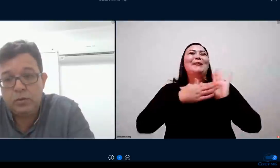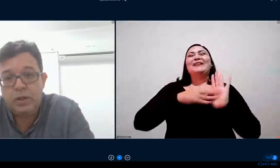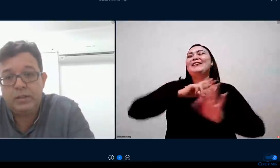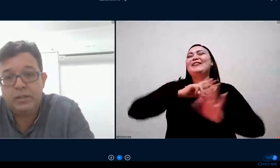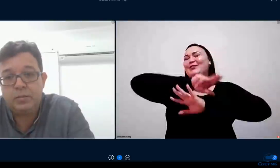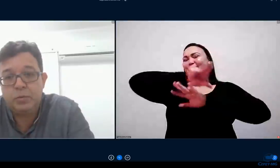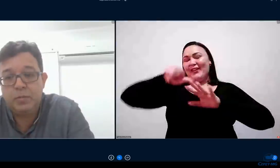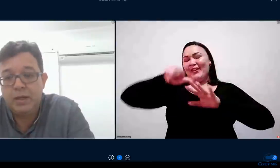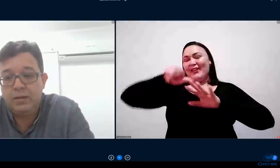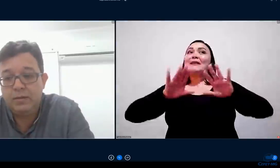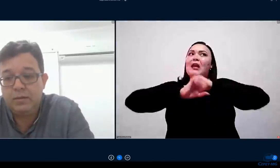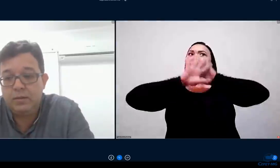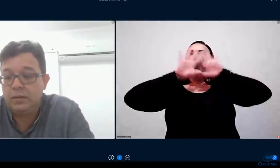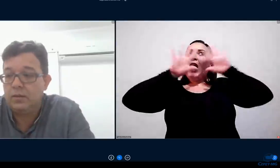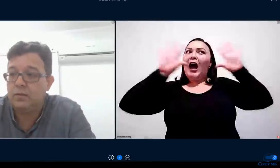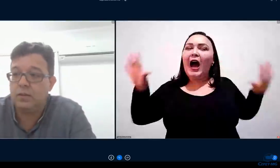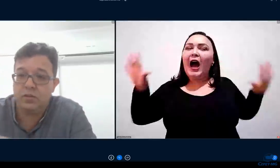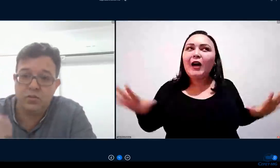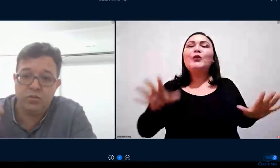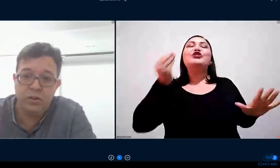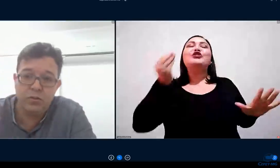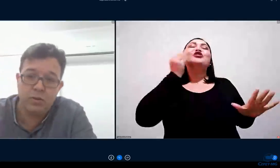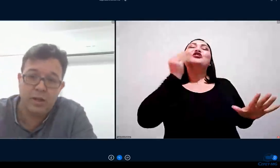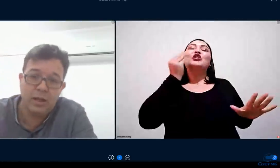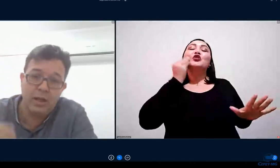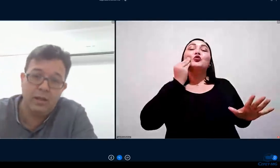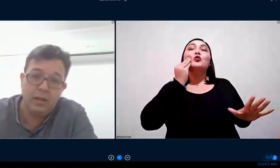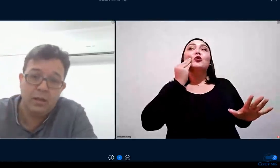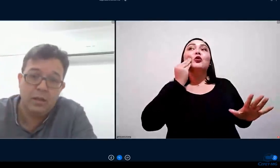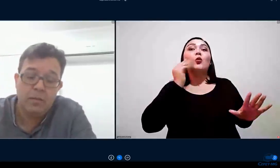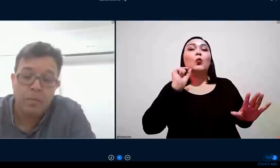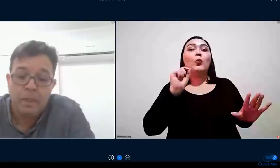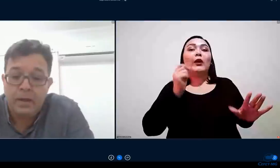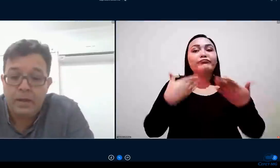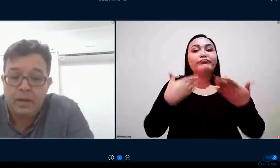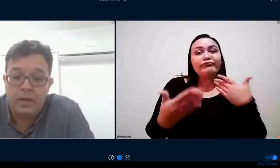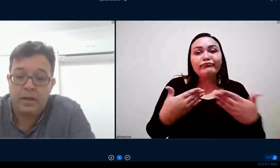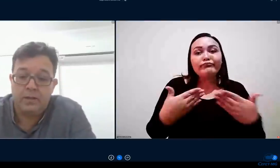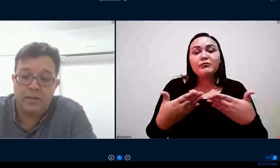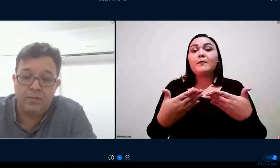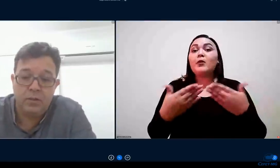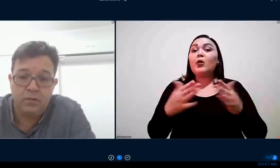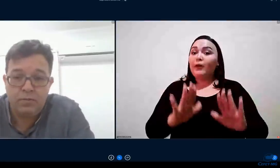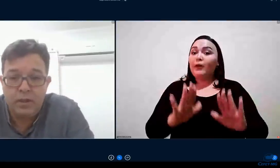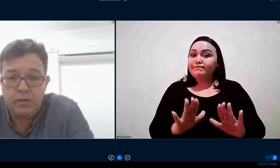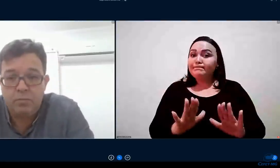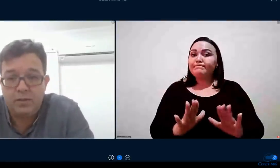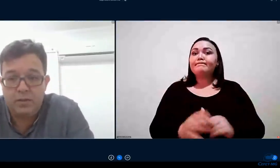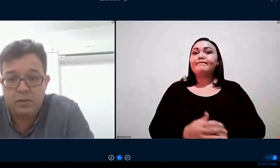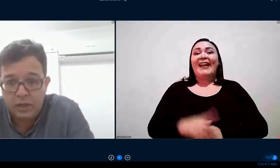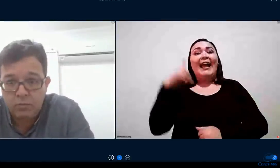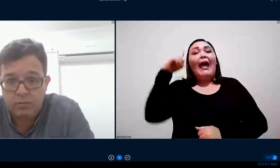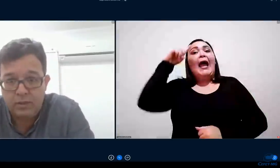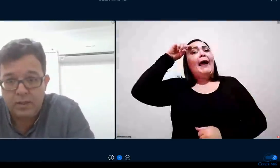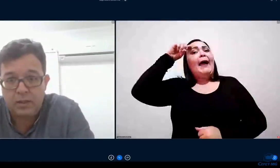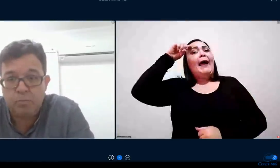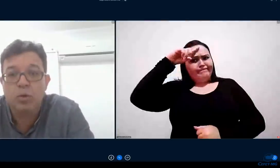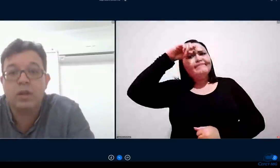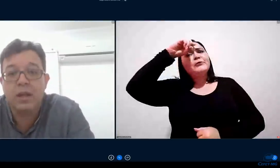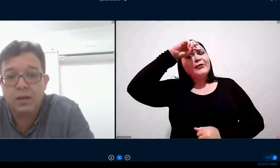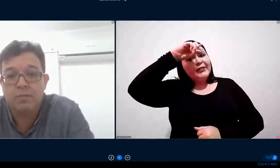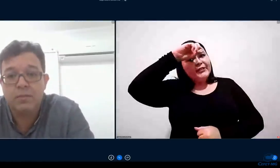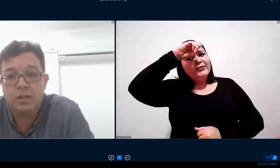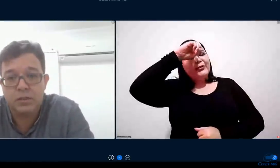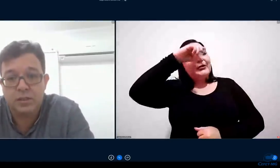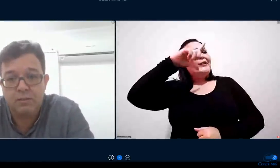com todos olha gente por mais que seja difícil tem N desafios a frente mas a gente quer conversar aqui